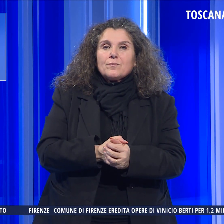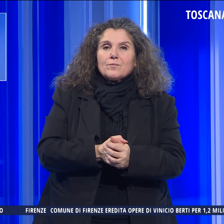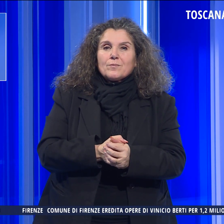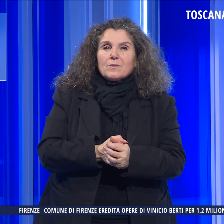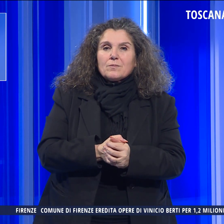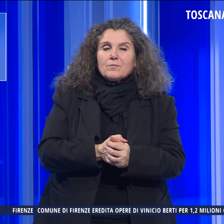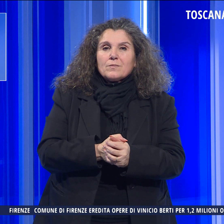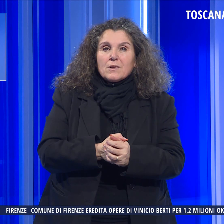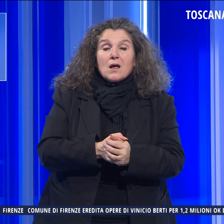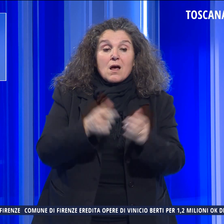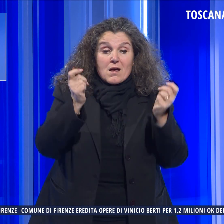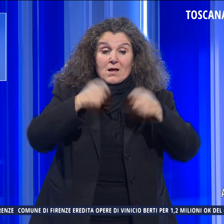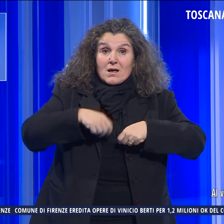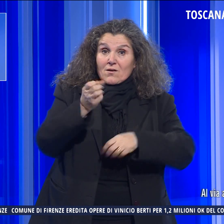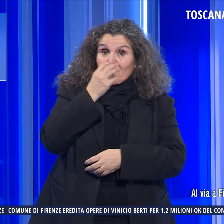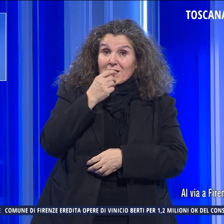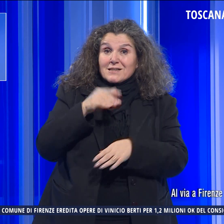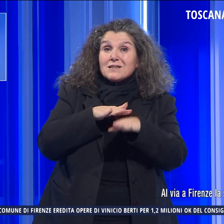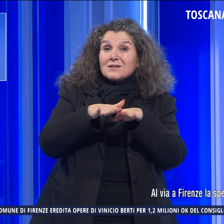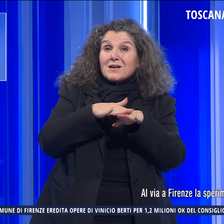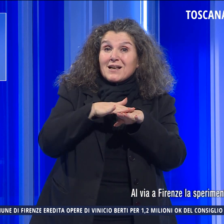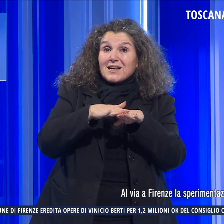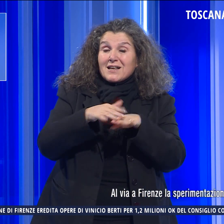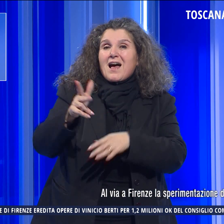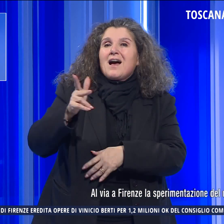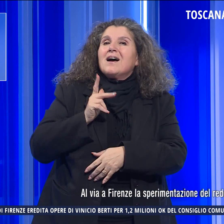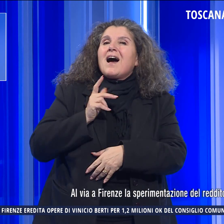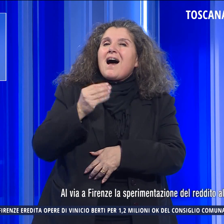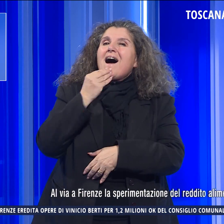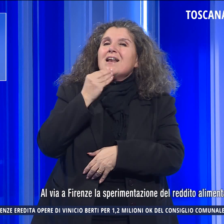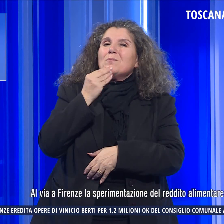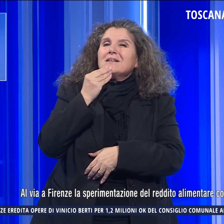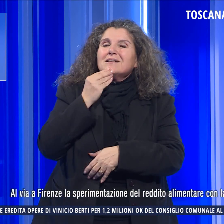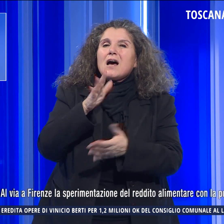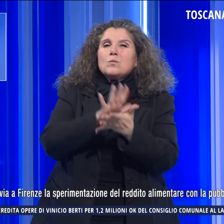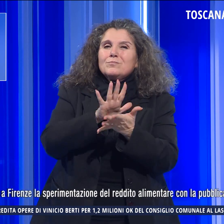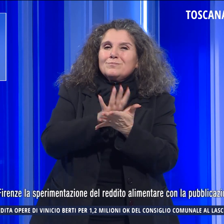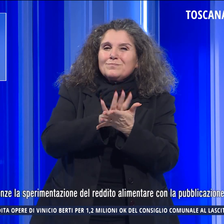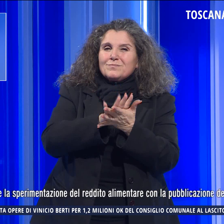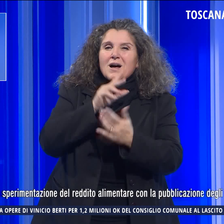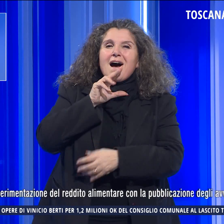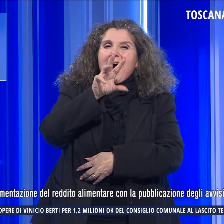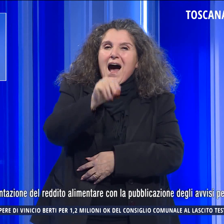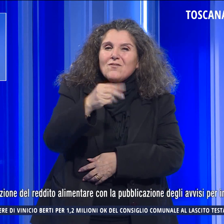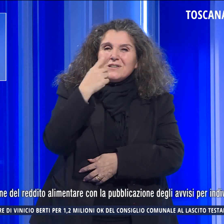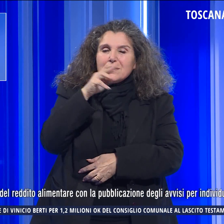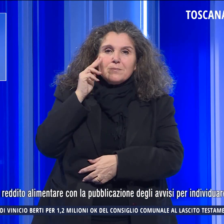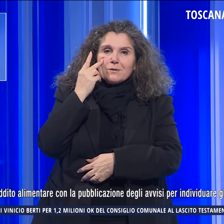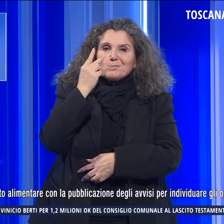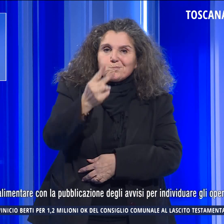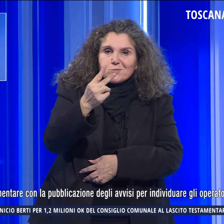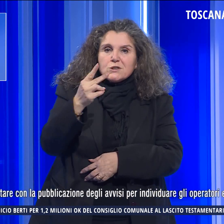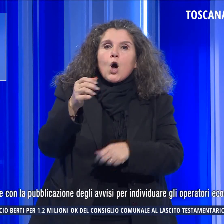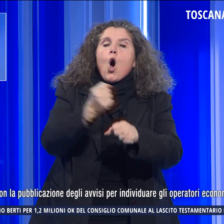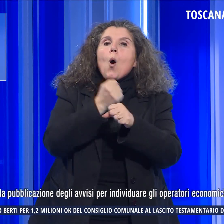Al Via Firenze la sperimentazione del reddito alimentare con la pubblicazione degli avvisi per individuare gli